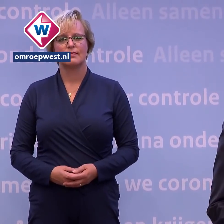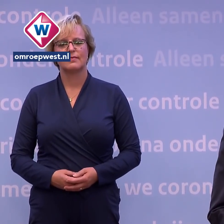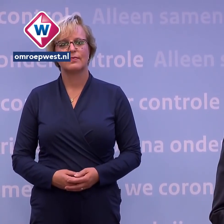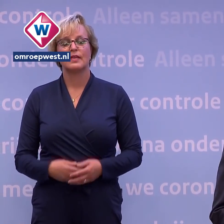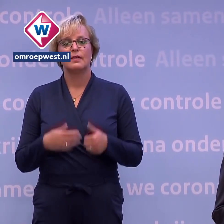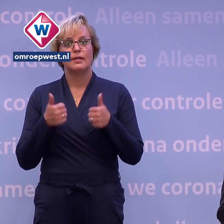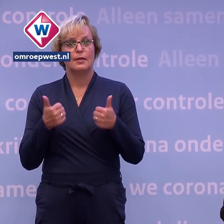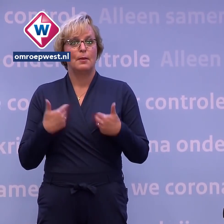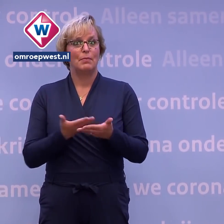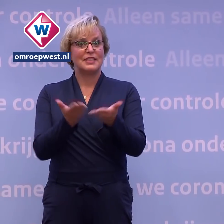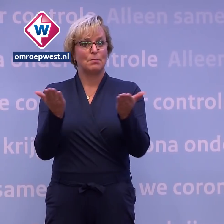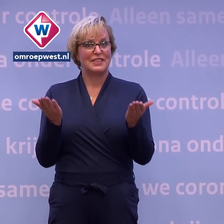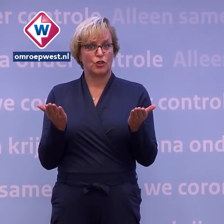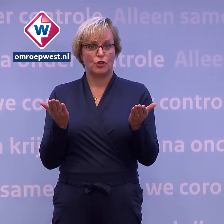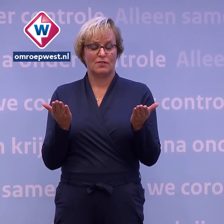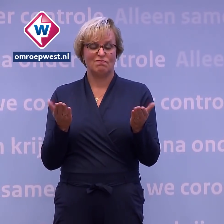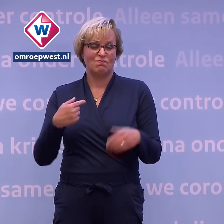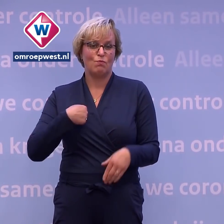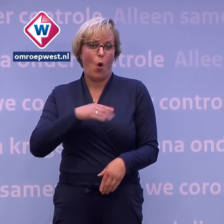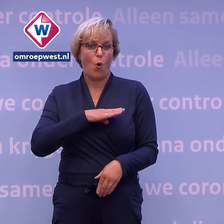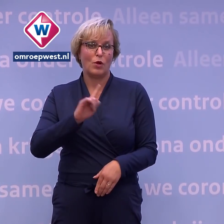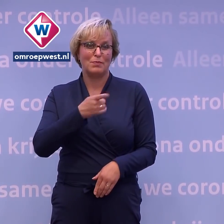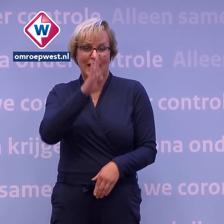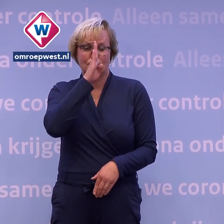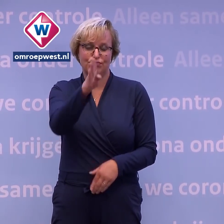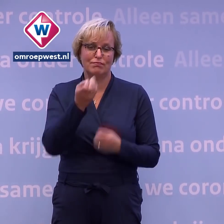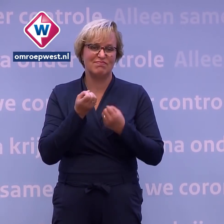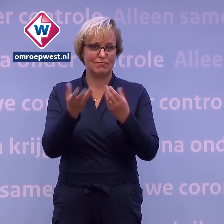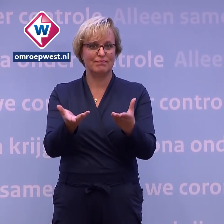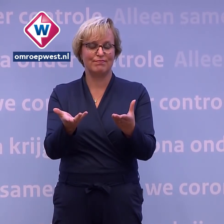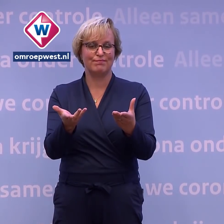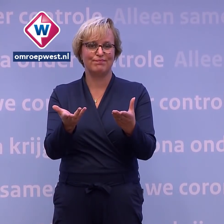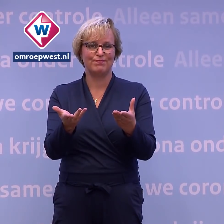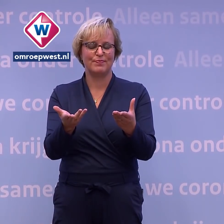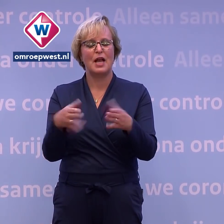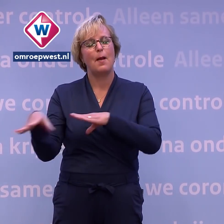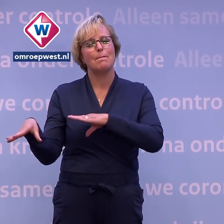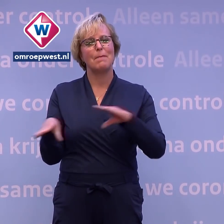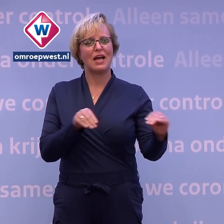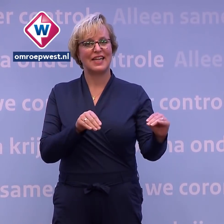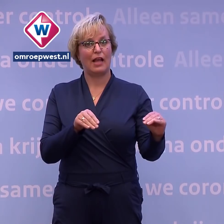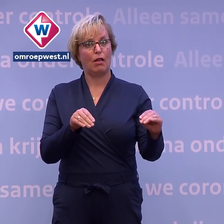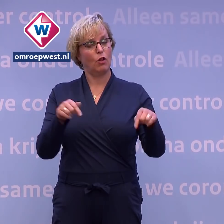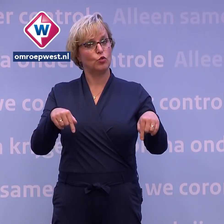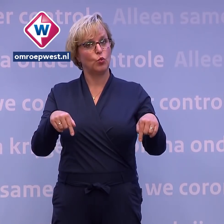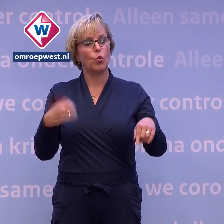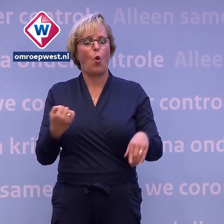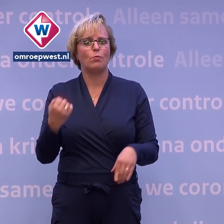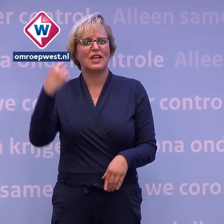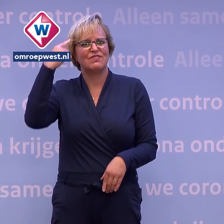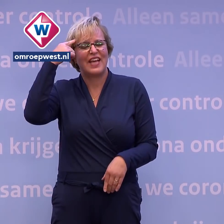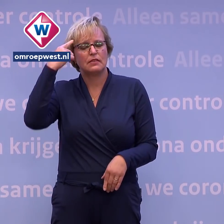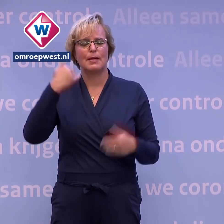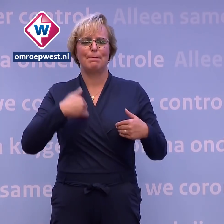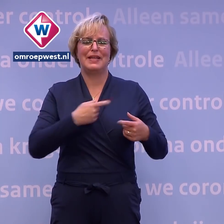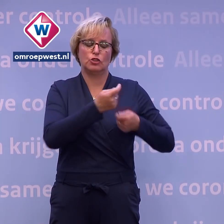Beste mensen, om dan ook maar meteen met de deur in huis te vallen. We nemen deze maatregelen omdat we weten dat de mensen in de